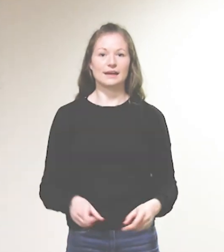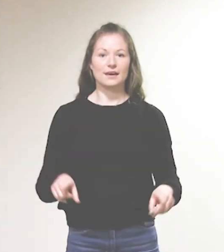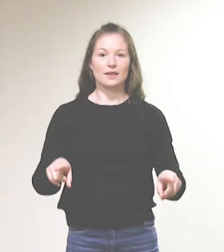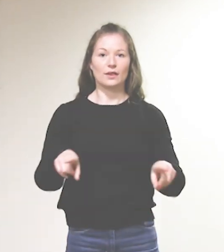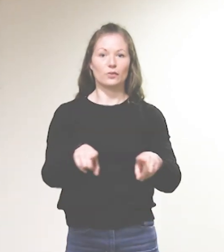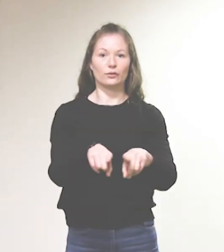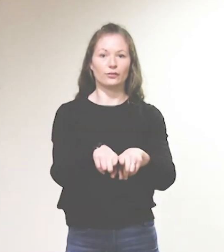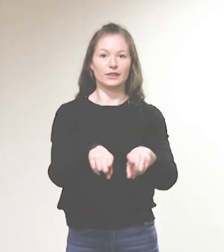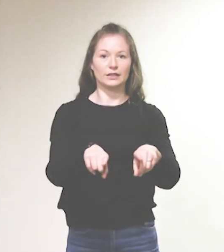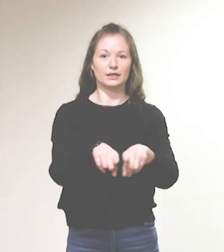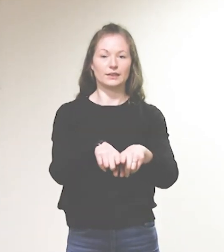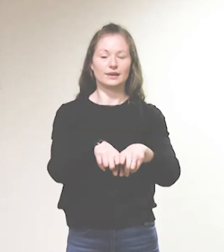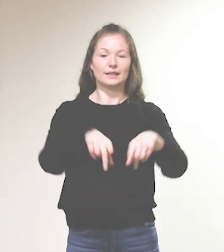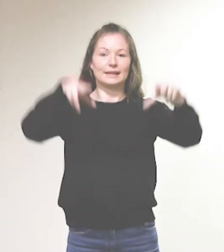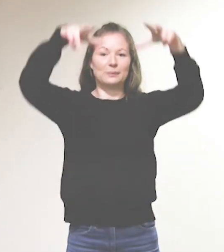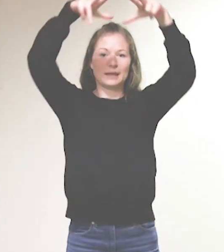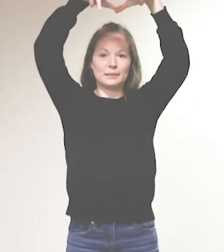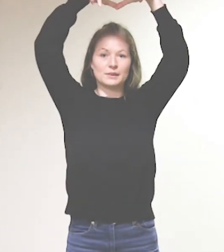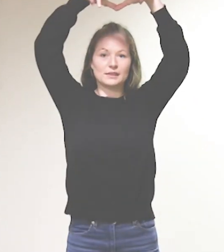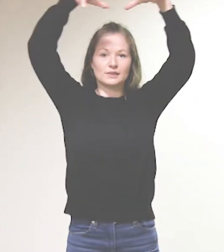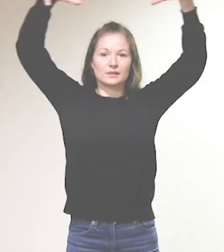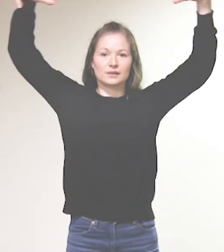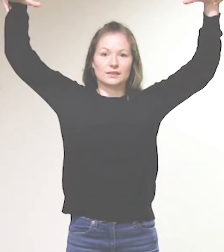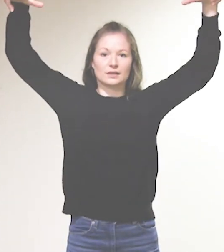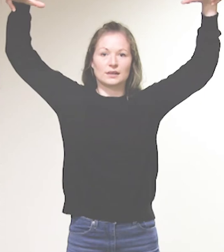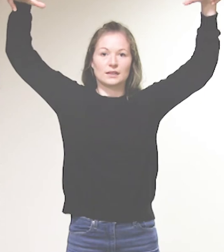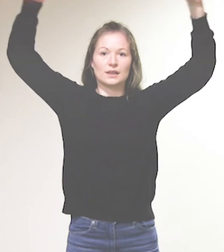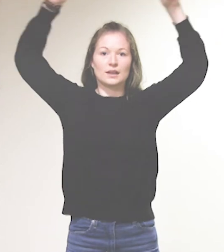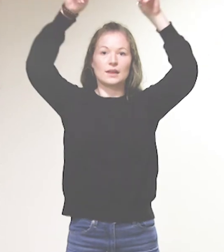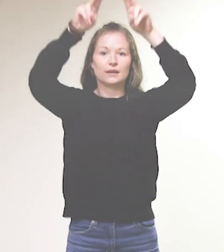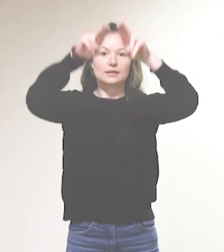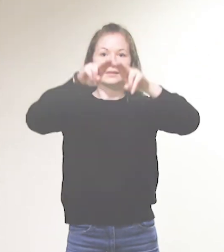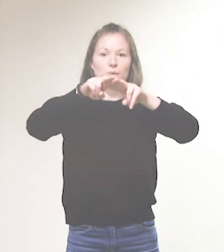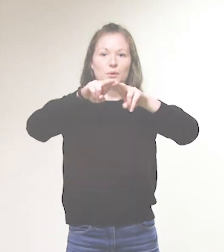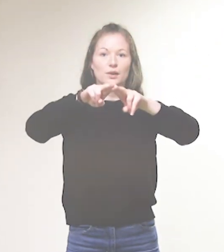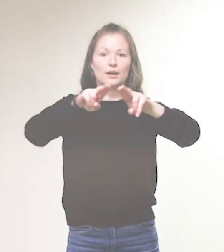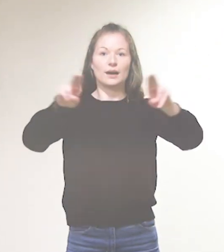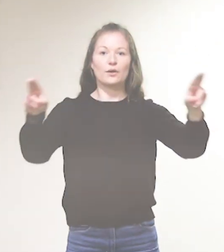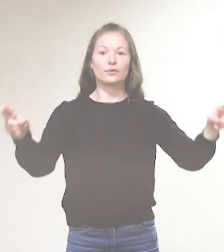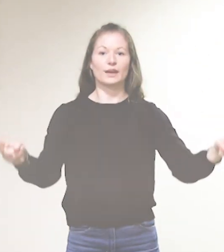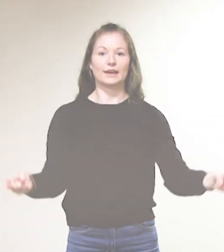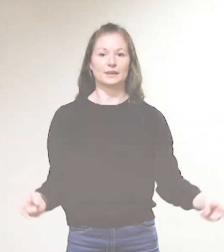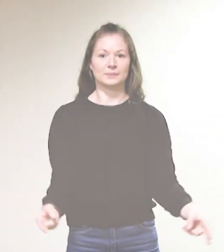wie im Himmel so auf Erden.